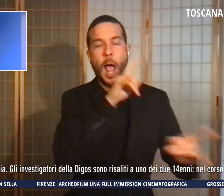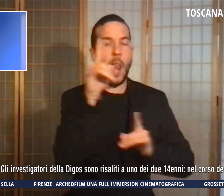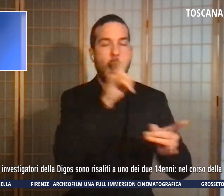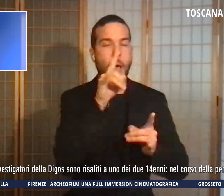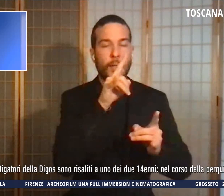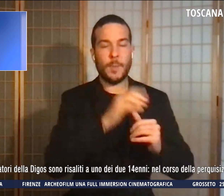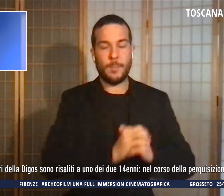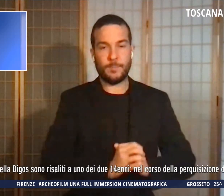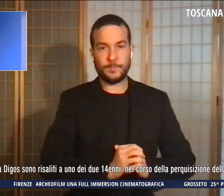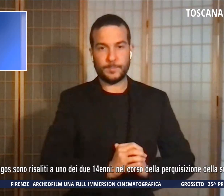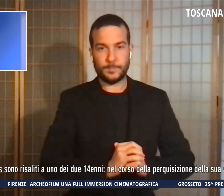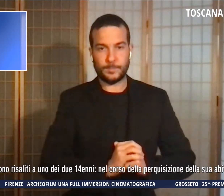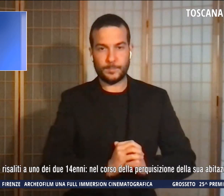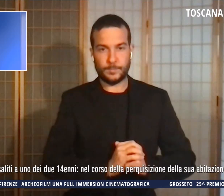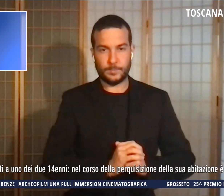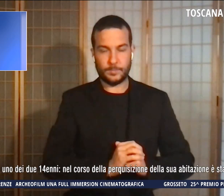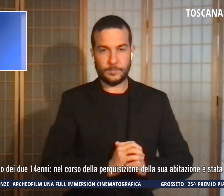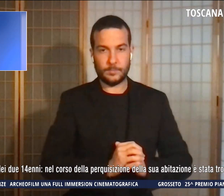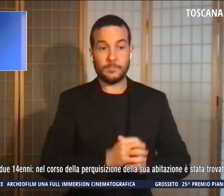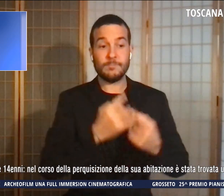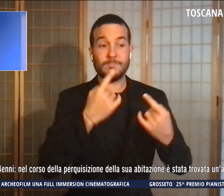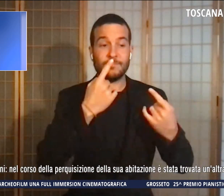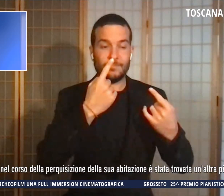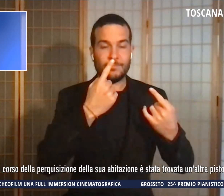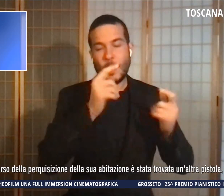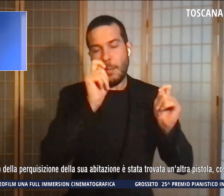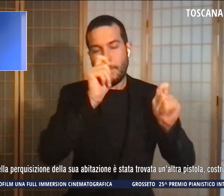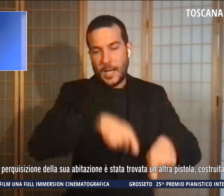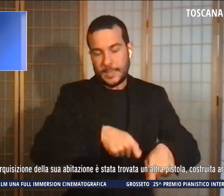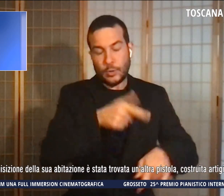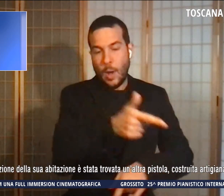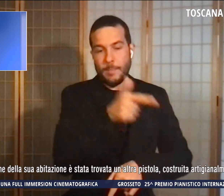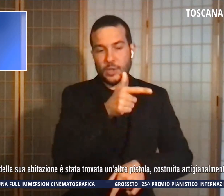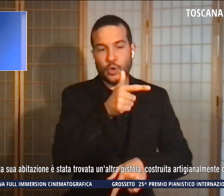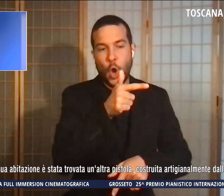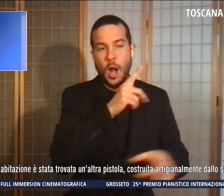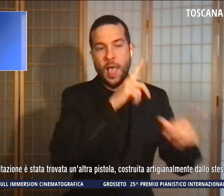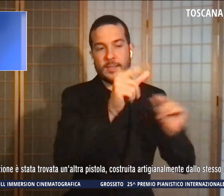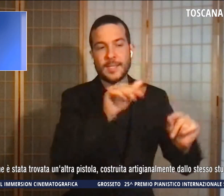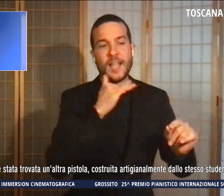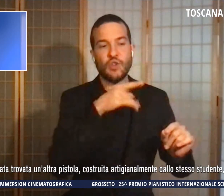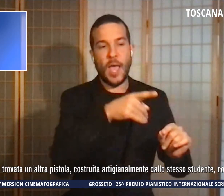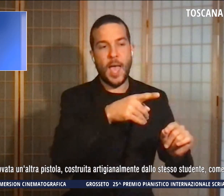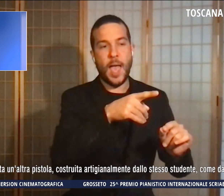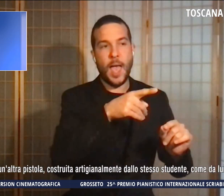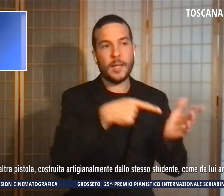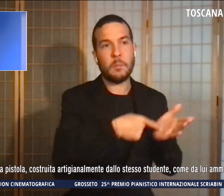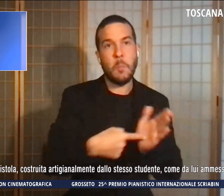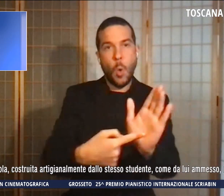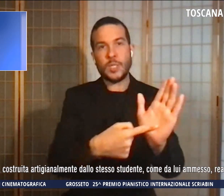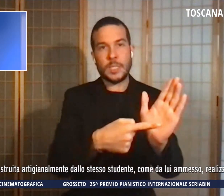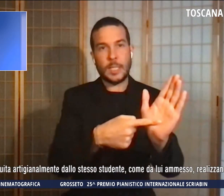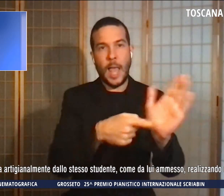Tutto avrebbe avuto origine da una pistola scacciacani mostrata in aula. Qualche studente